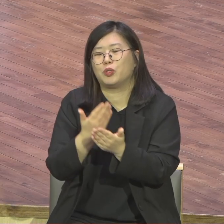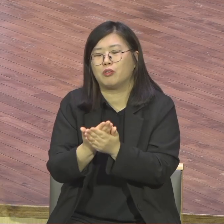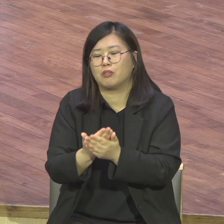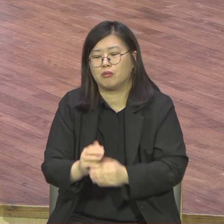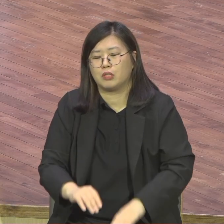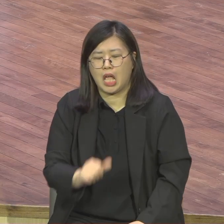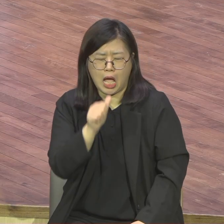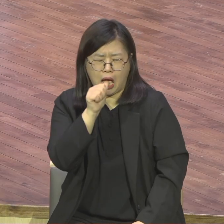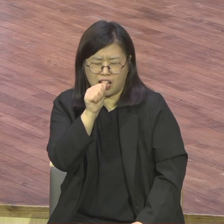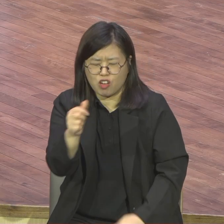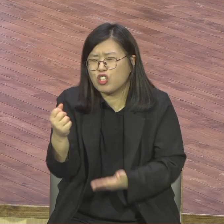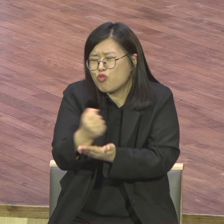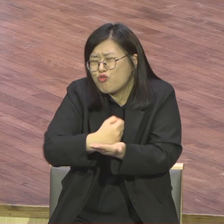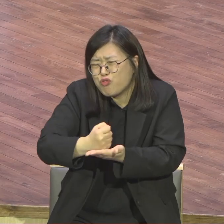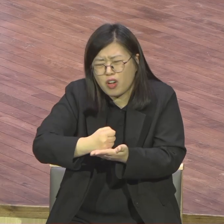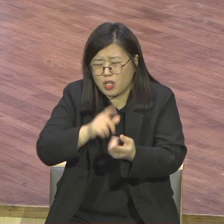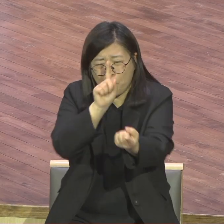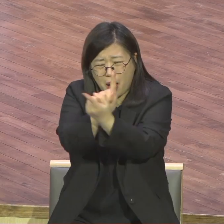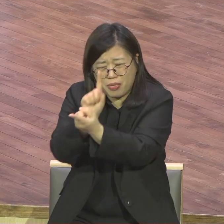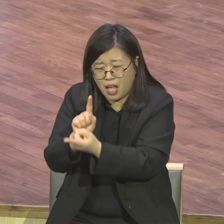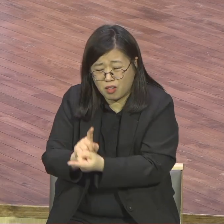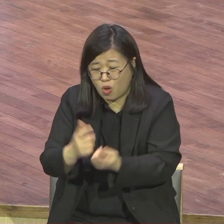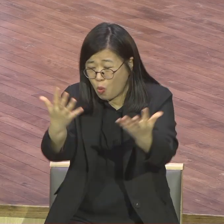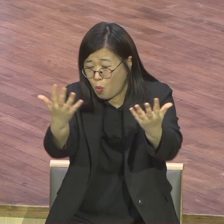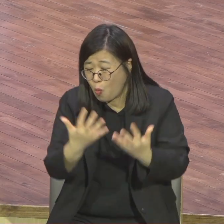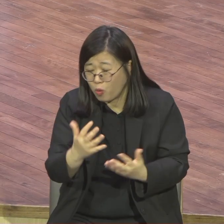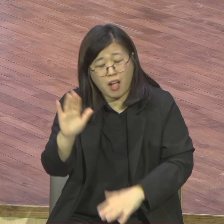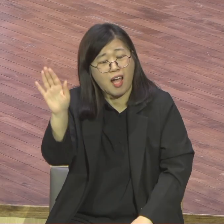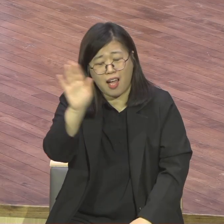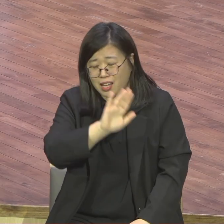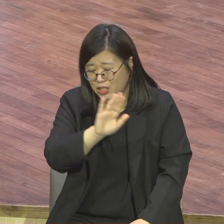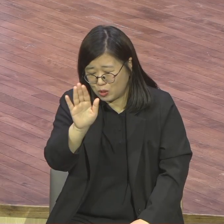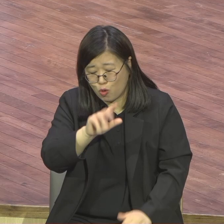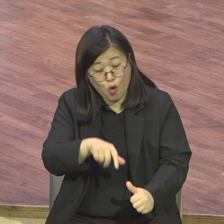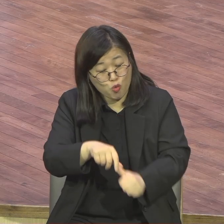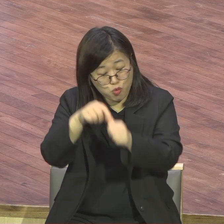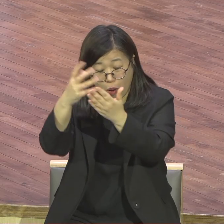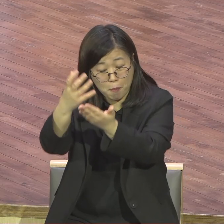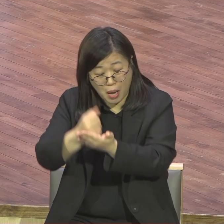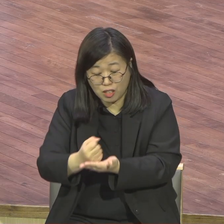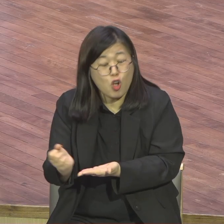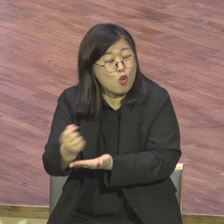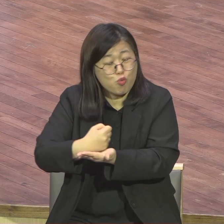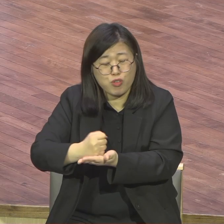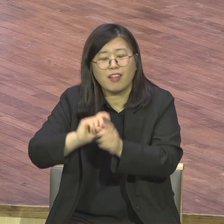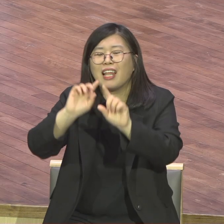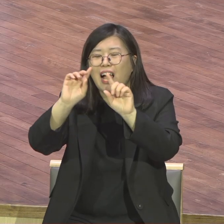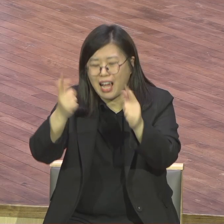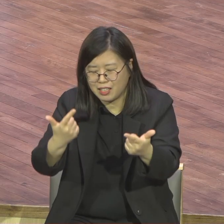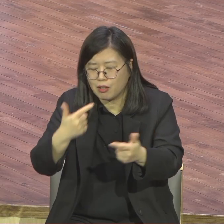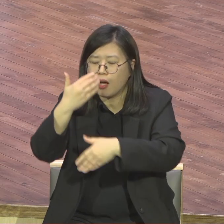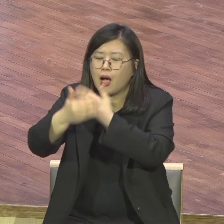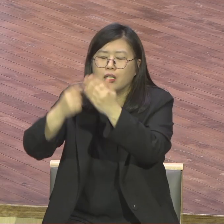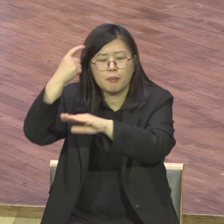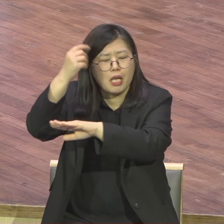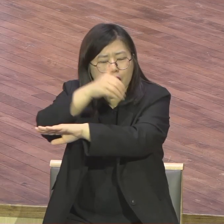하나님의 어마어마한 세밀한 계획 속에 이곳까지 인도하시고 직분 주신 줄 믿고 하나님